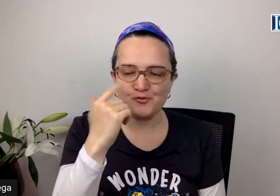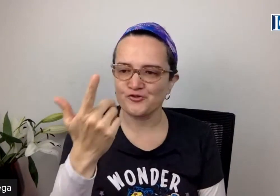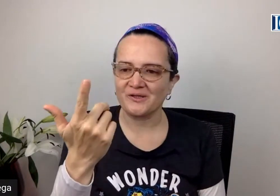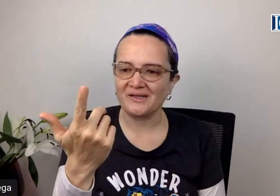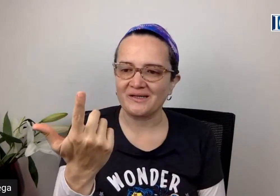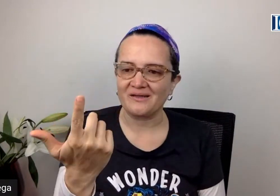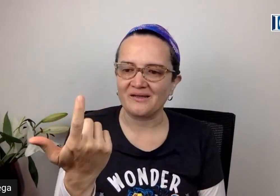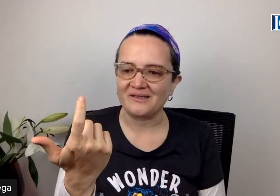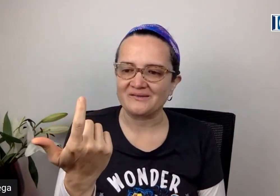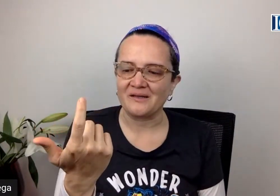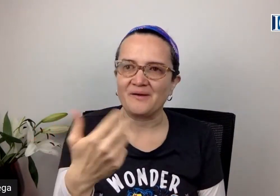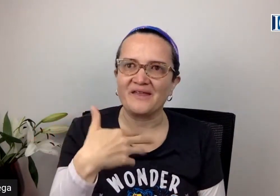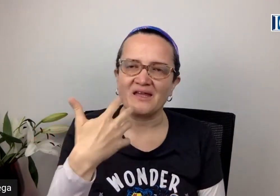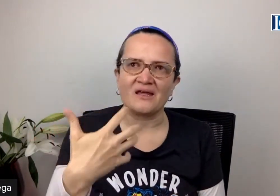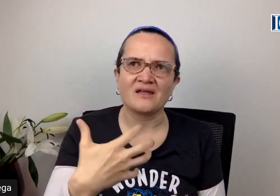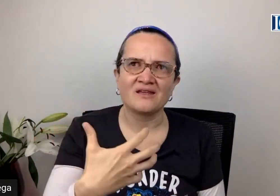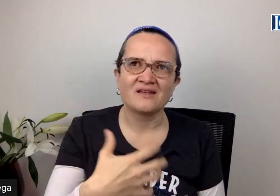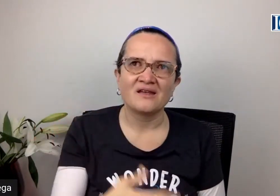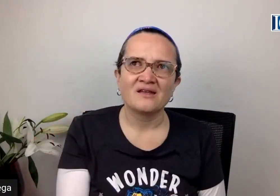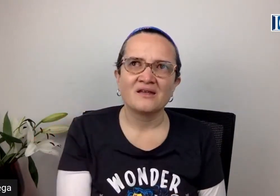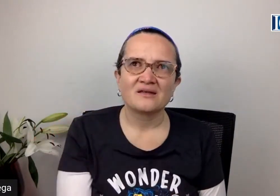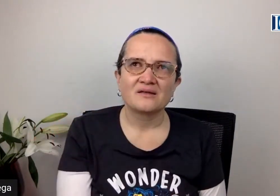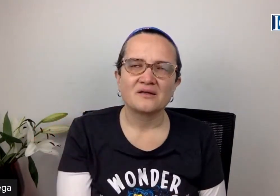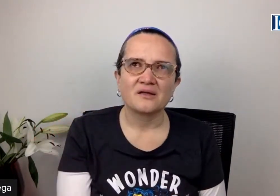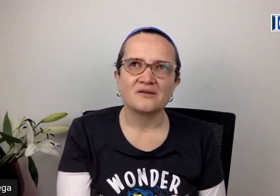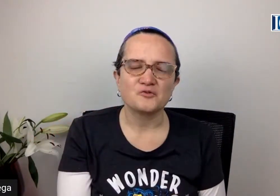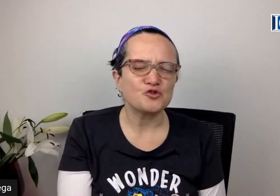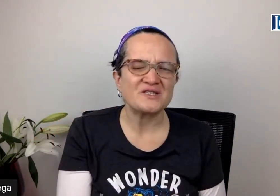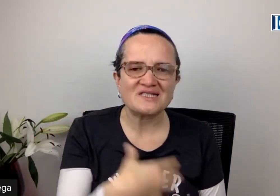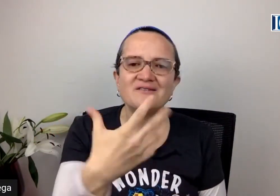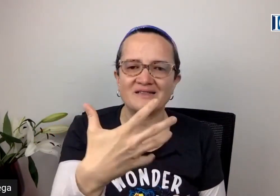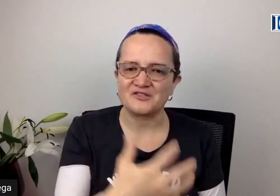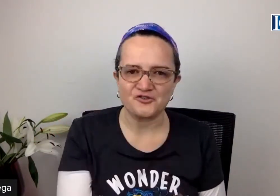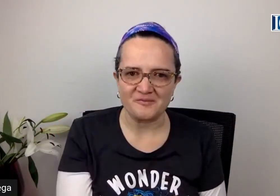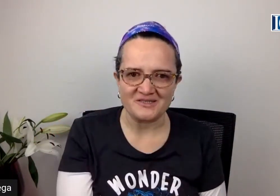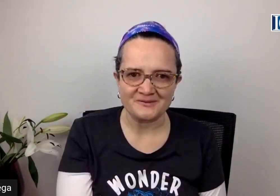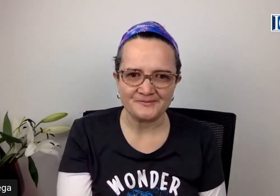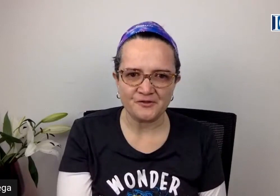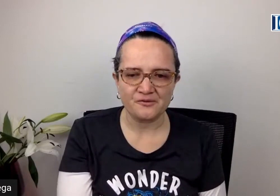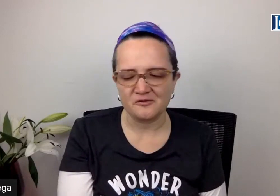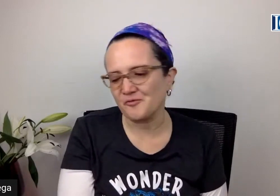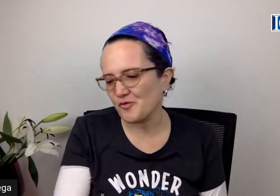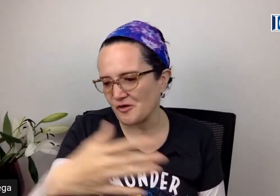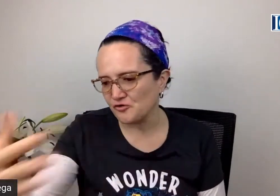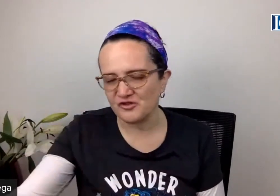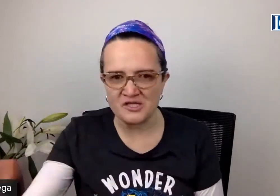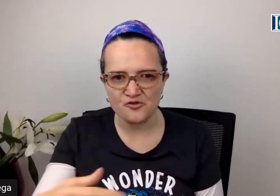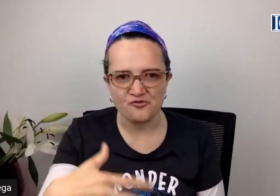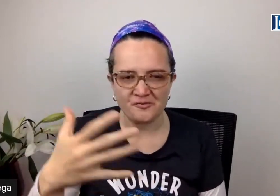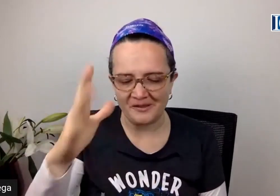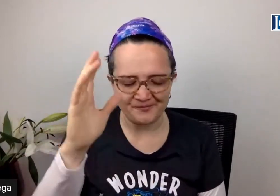mucho el tema de... Soy muy sensible ante esos temas, ¿no? Lo mismo que con los niños. Bueno,